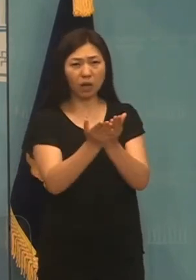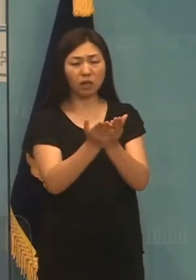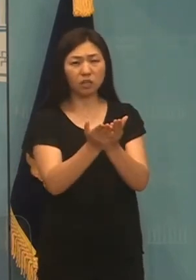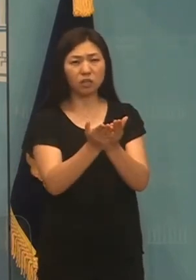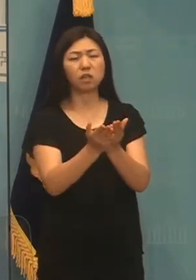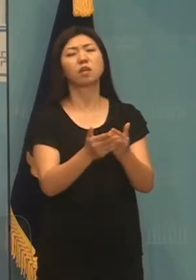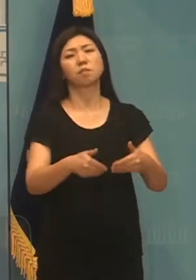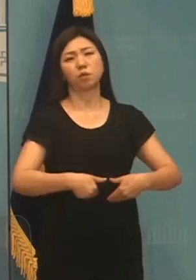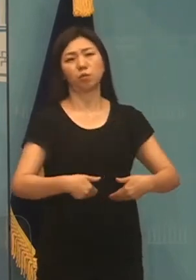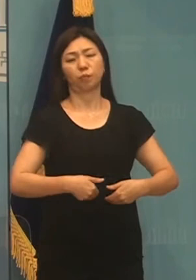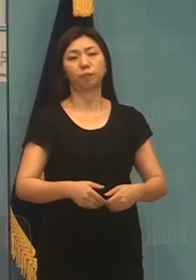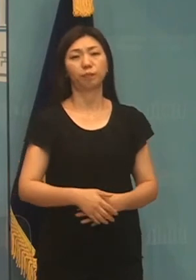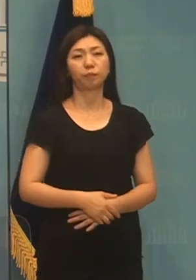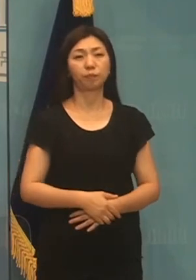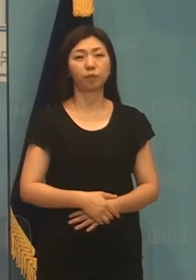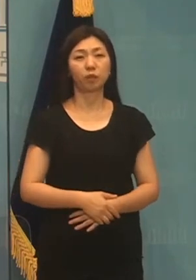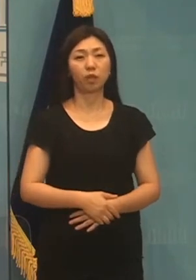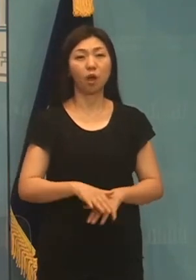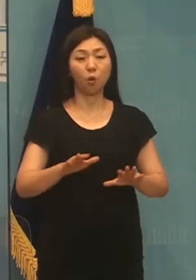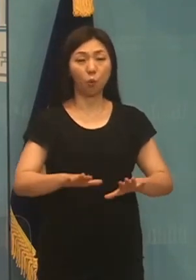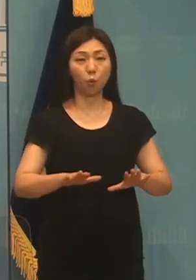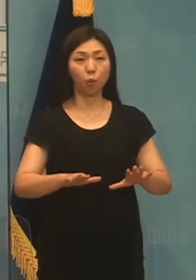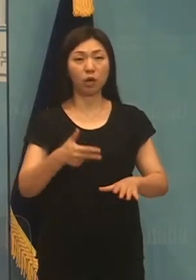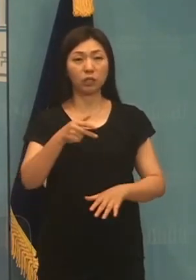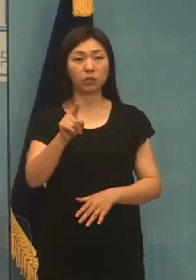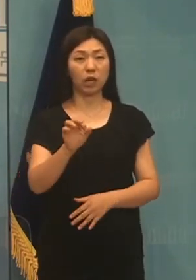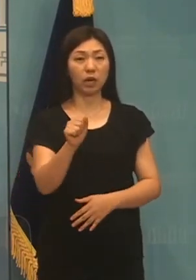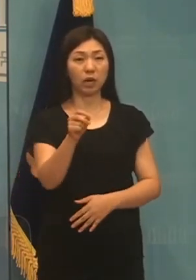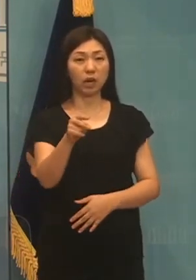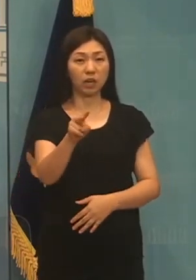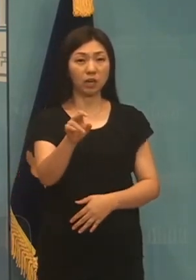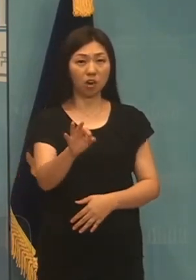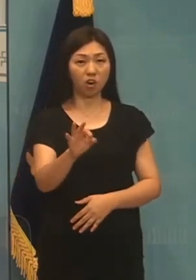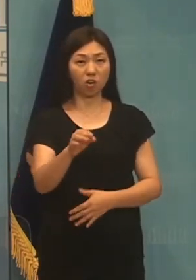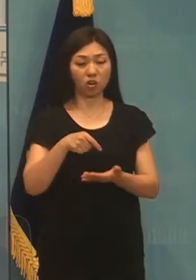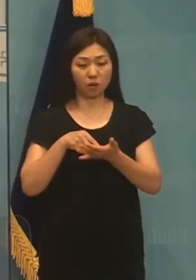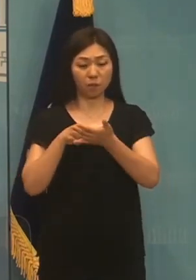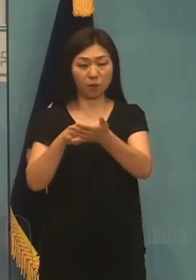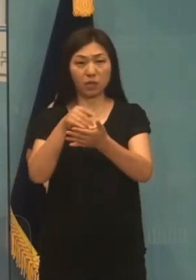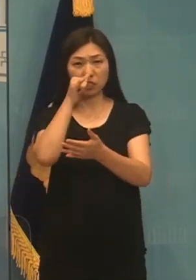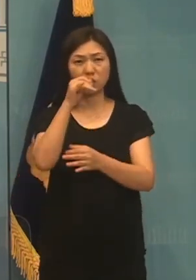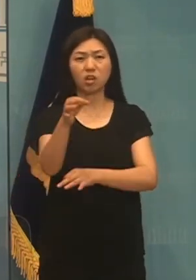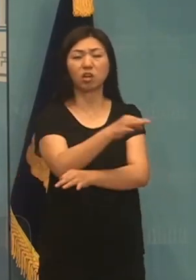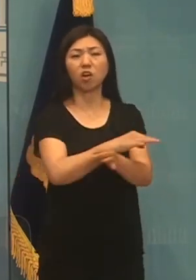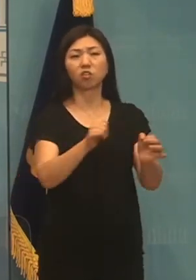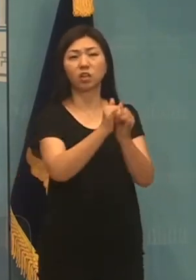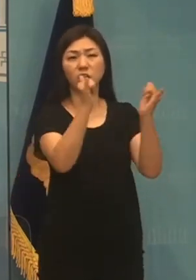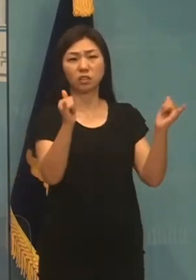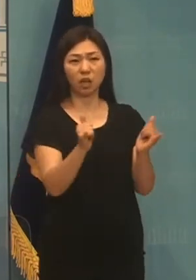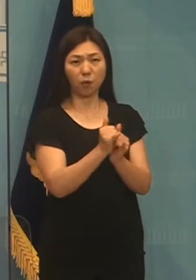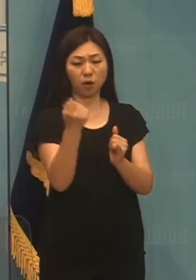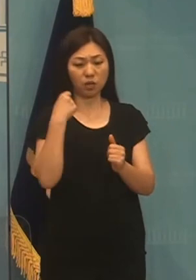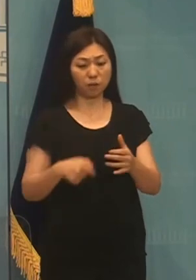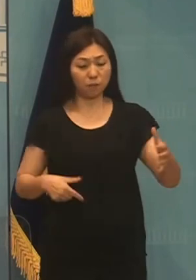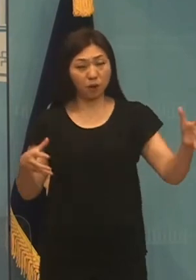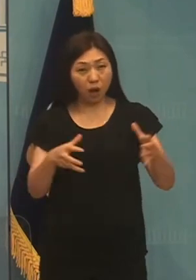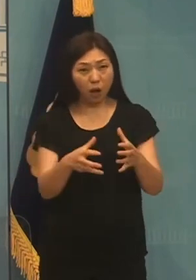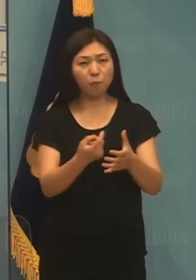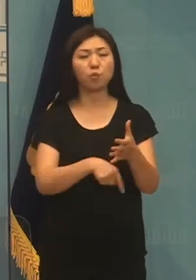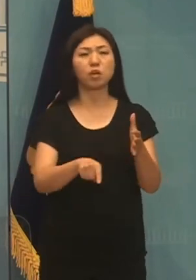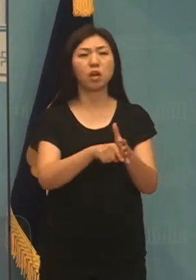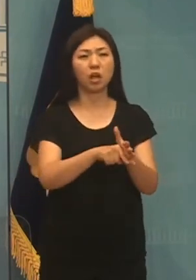오늘 우리당 장혜영 의원이 제안한 경제사회적 변화 대응을 위한 조세특위 구성에